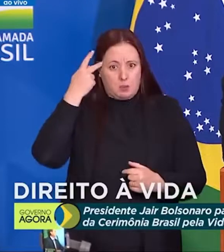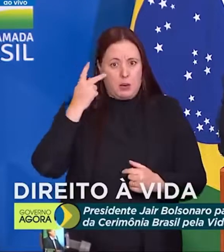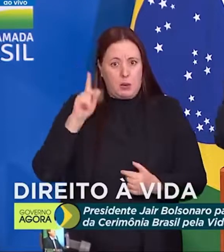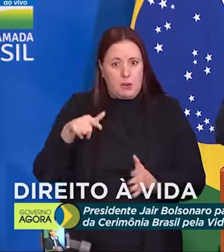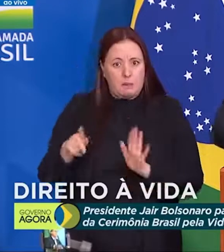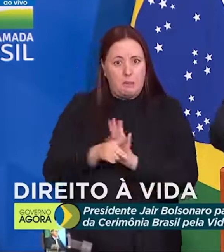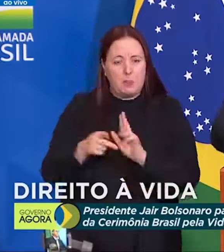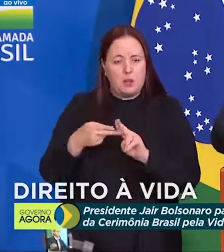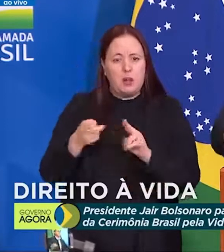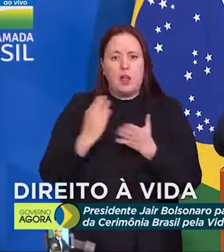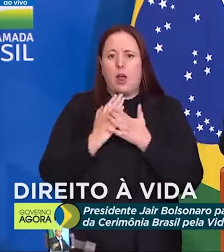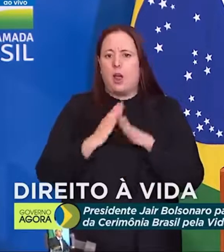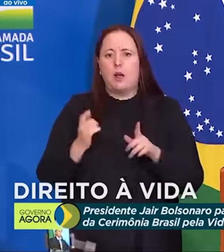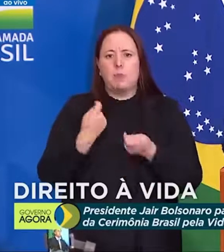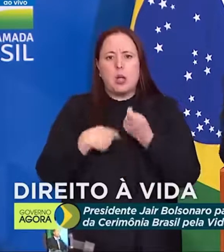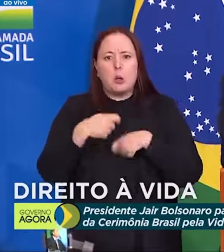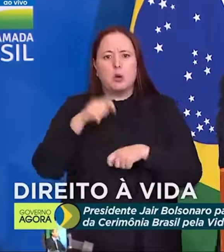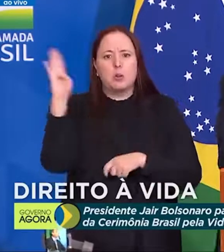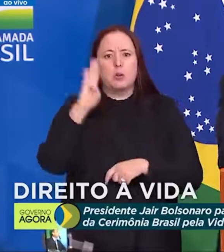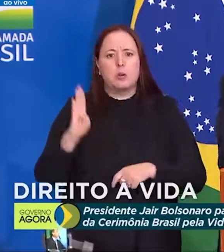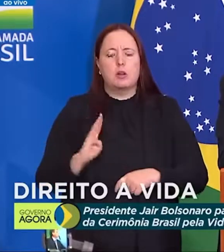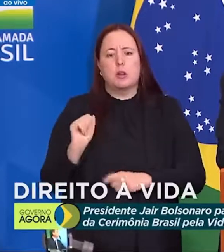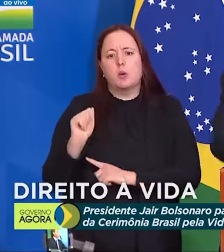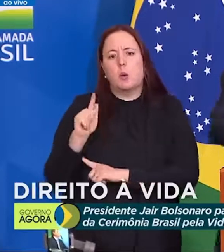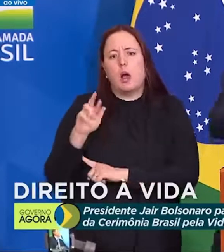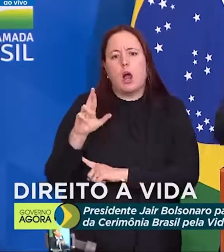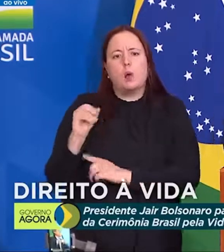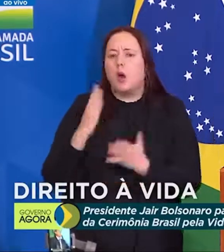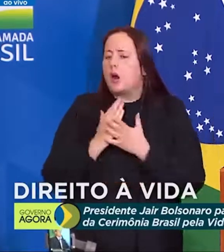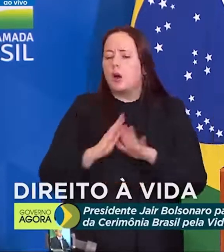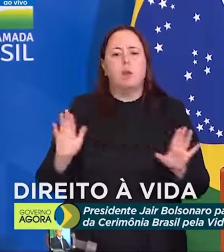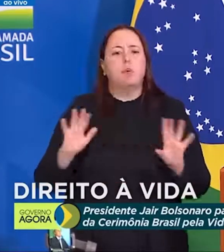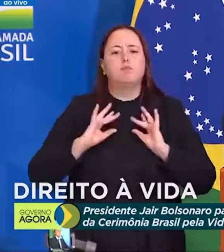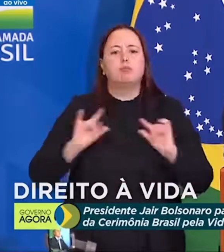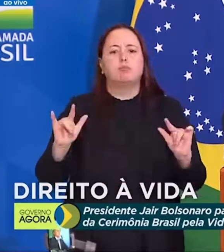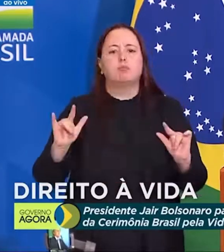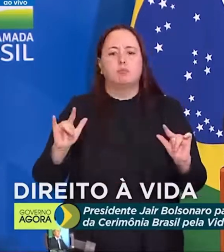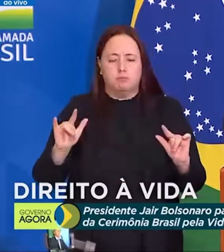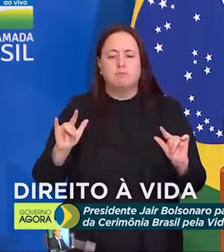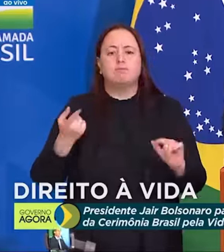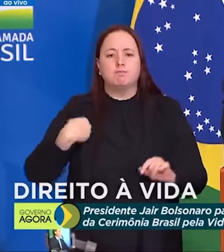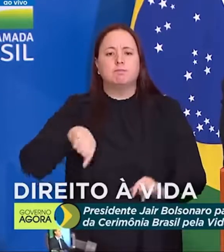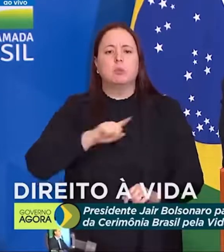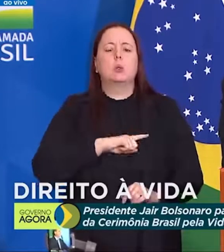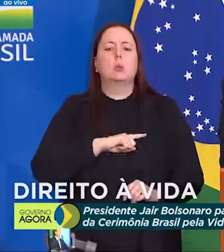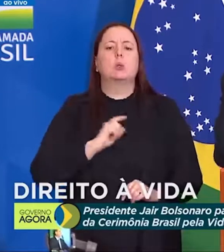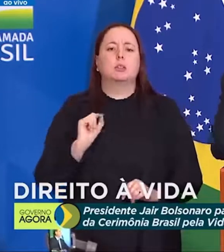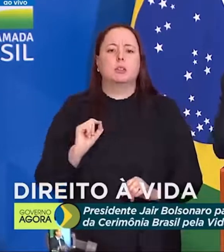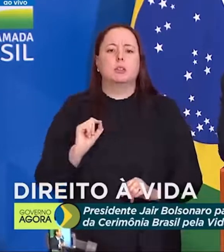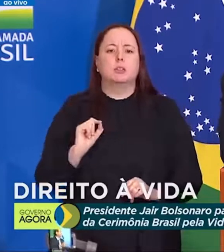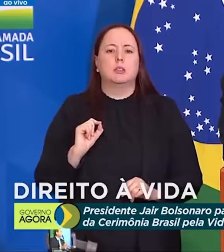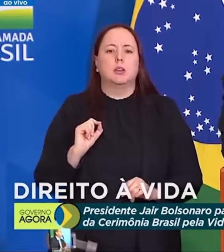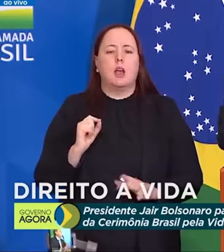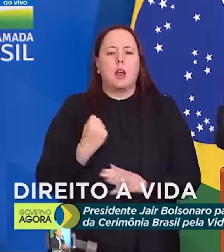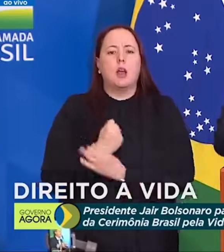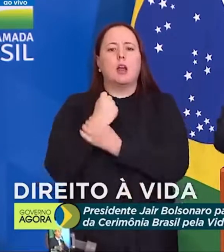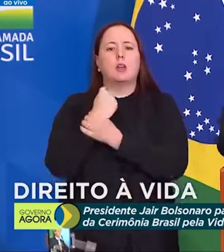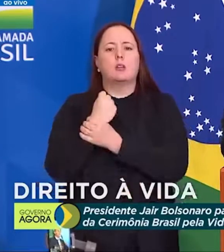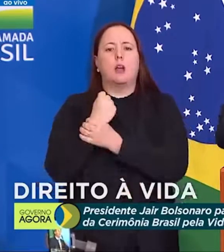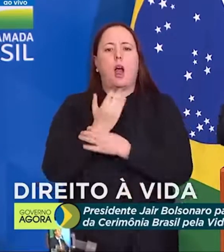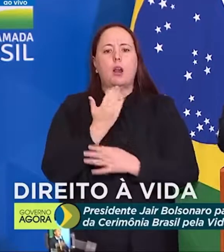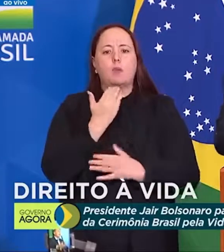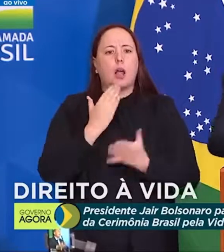indígena. Acabou a economia brasileira do agronegócio. Acabou a nossa garantia